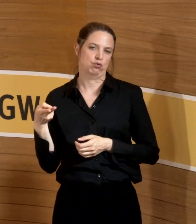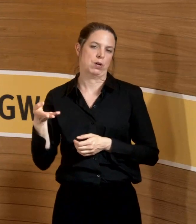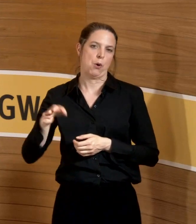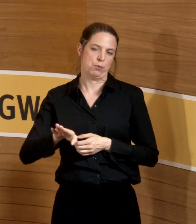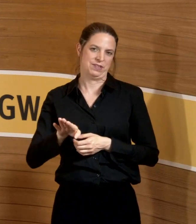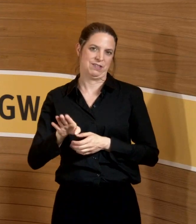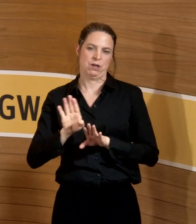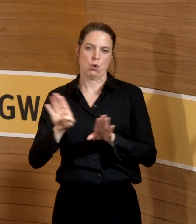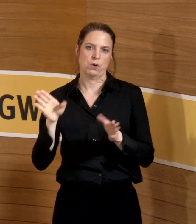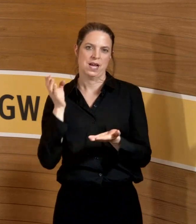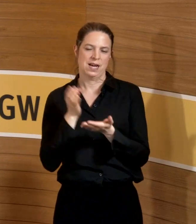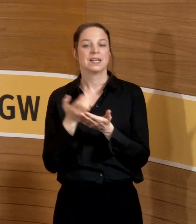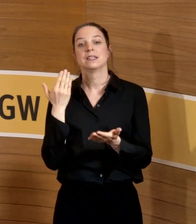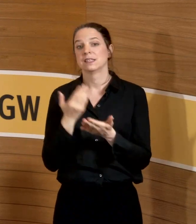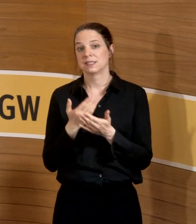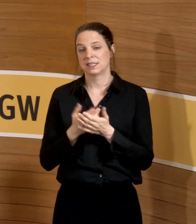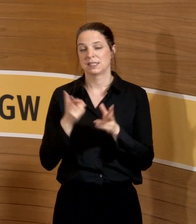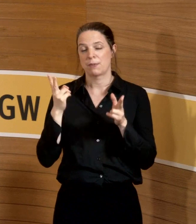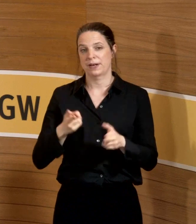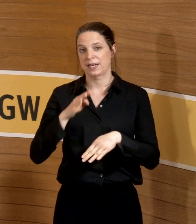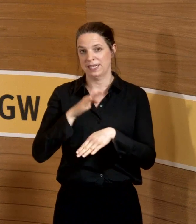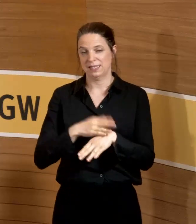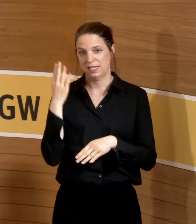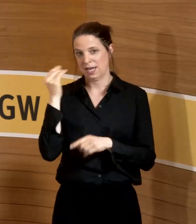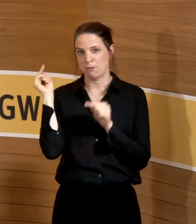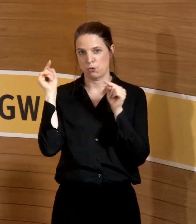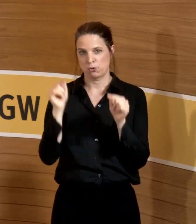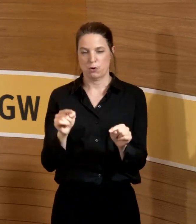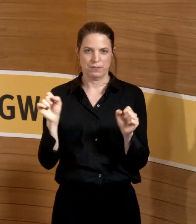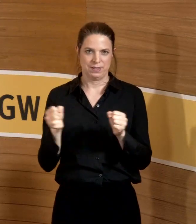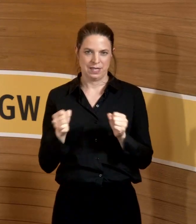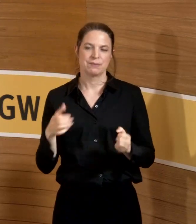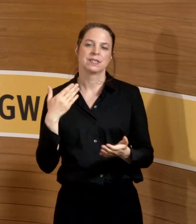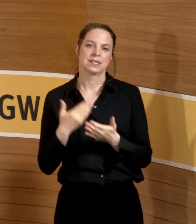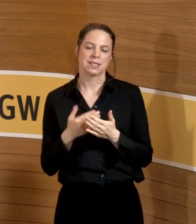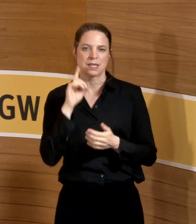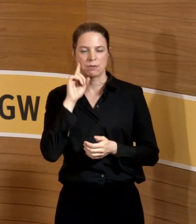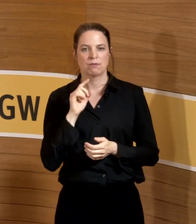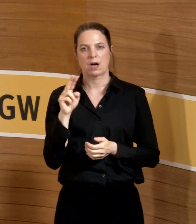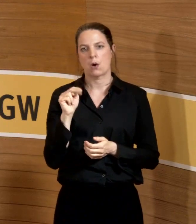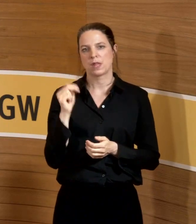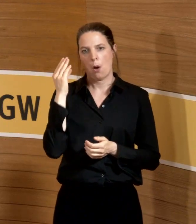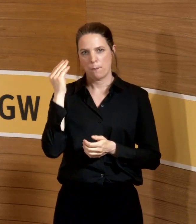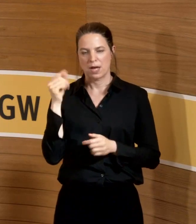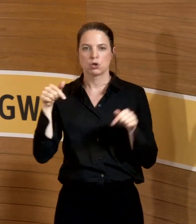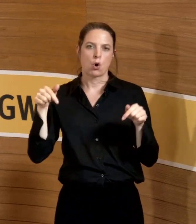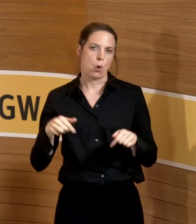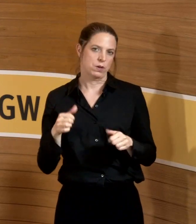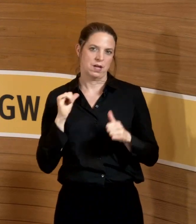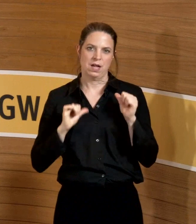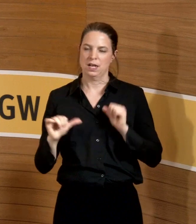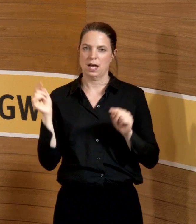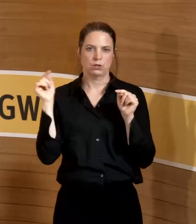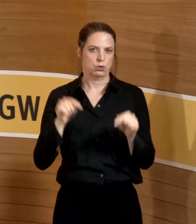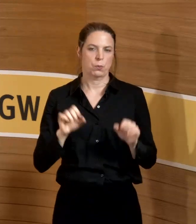ist und jetzt keine Chance mehr bestand, rechtzeitig nach Hamburg zu kommen. Frau Naumann kann also leider heute nicht